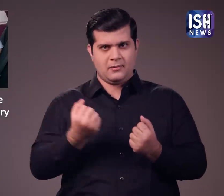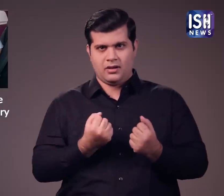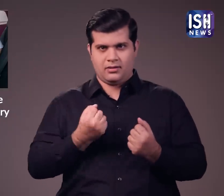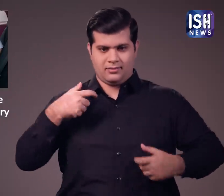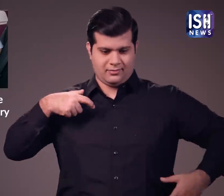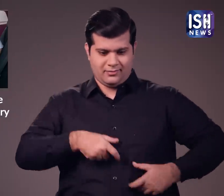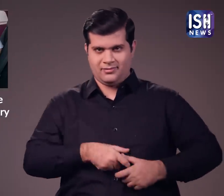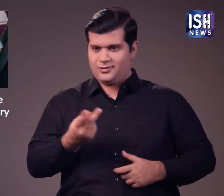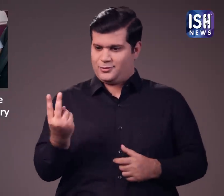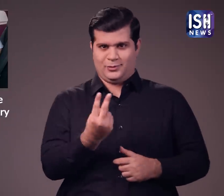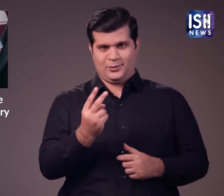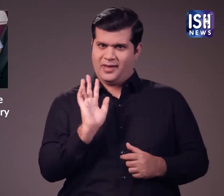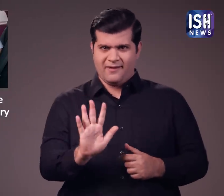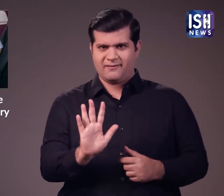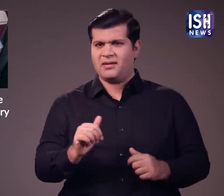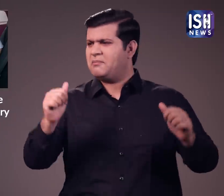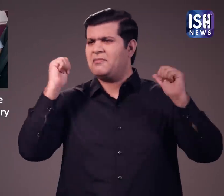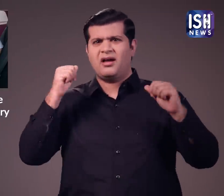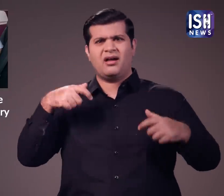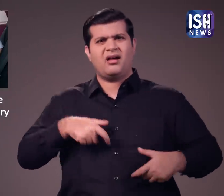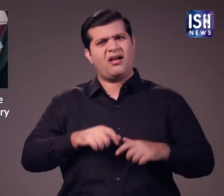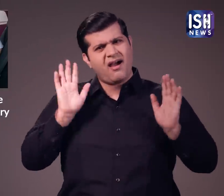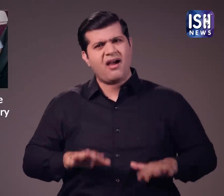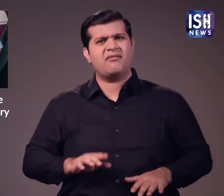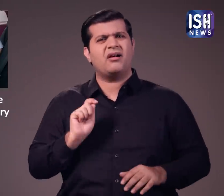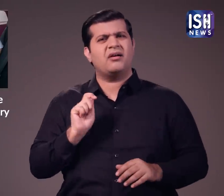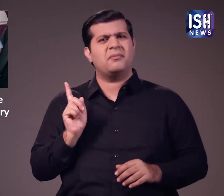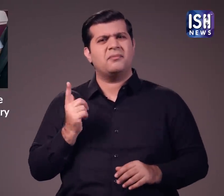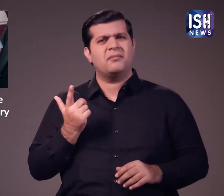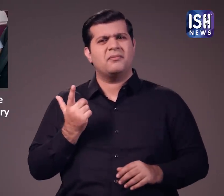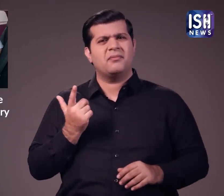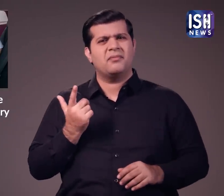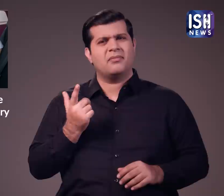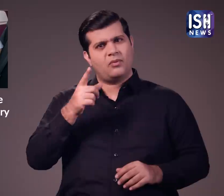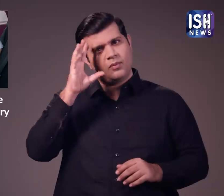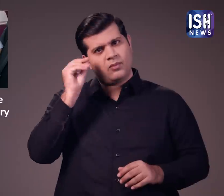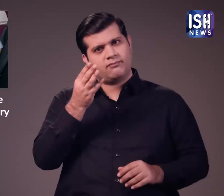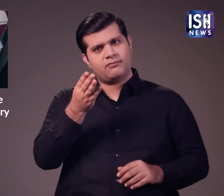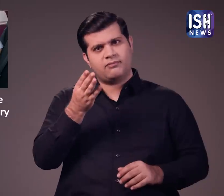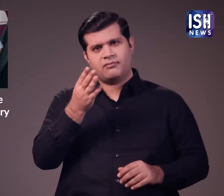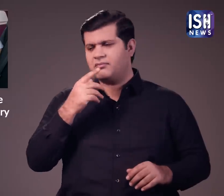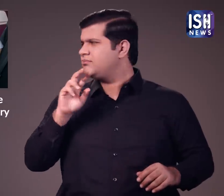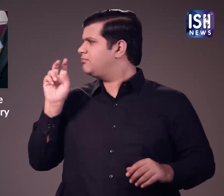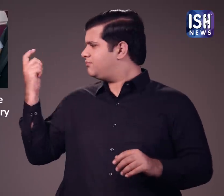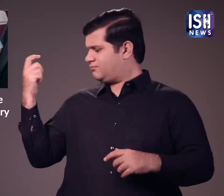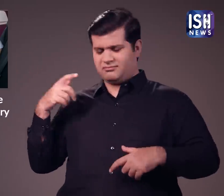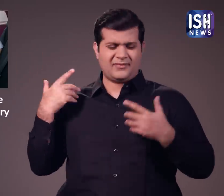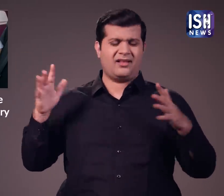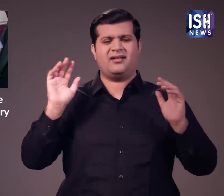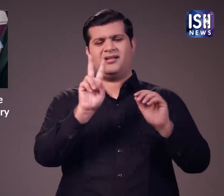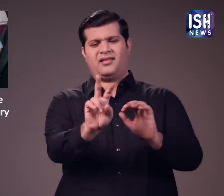कार खरीते हैं तो आगे की सीट के लिए और साथ ही पीछे की सीटों के लिए सीट बेल्ट होते हैं क्या आपने उन्हें नहीं देखा केवल आगे की सीटों